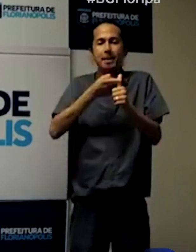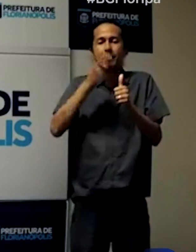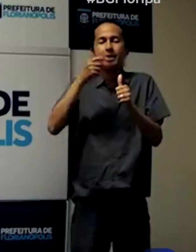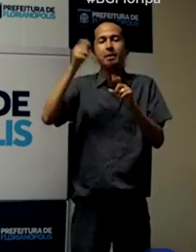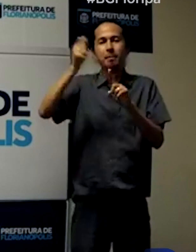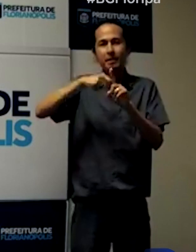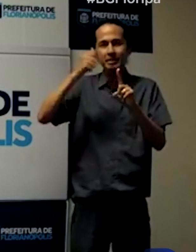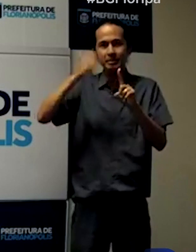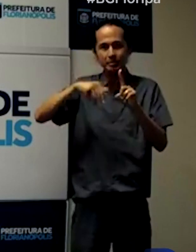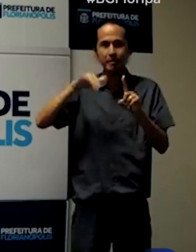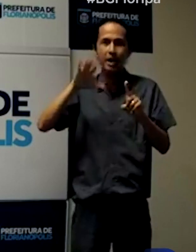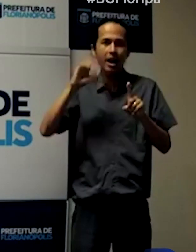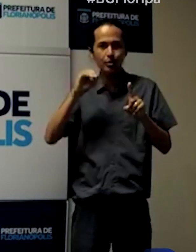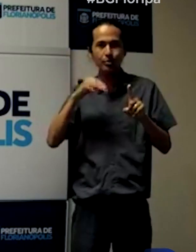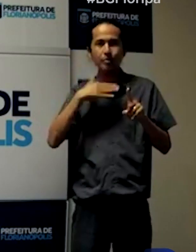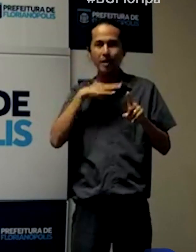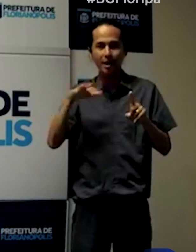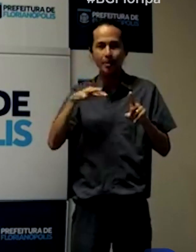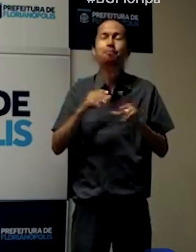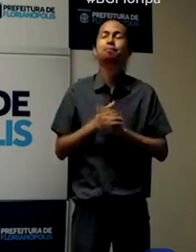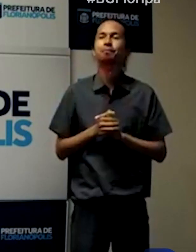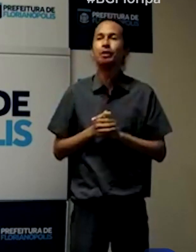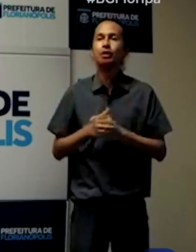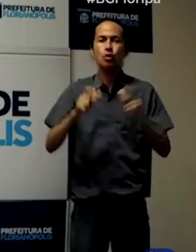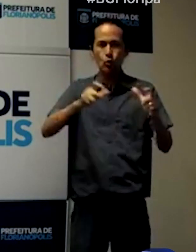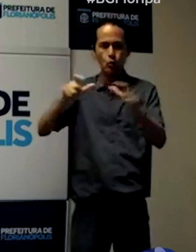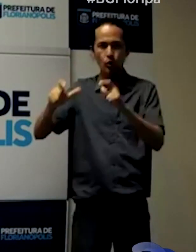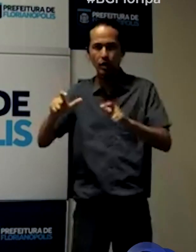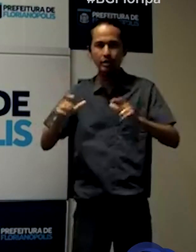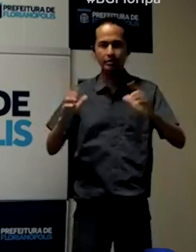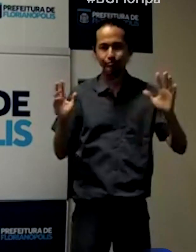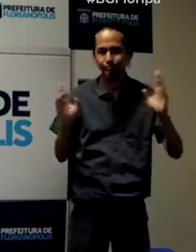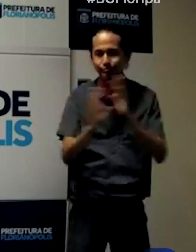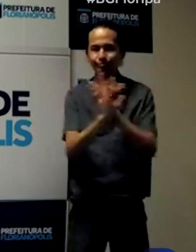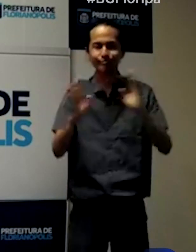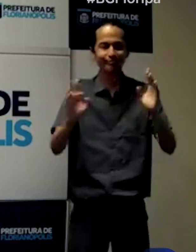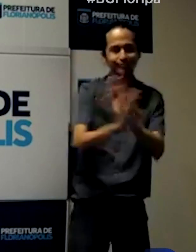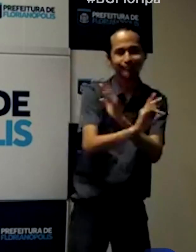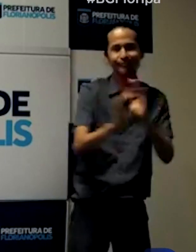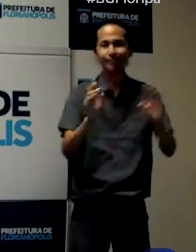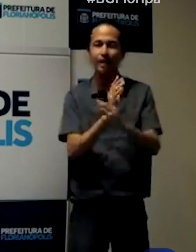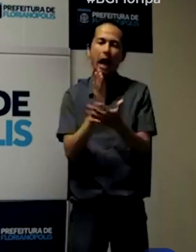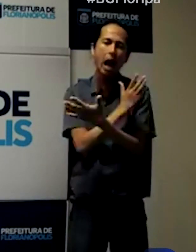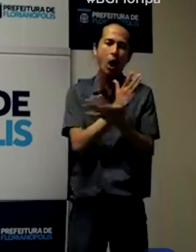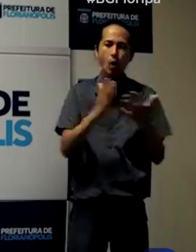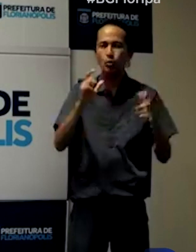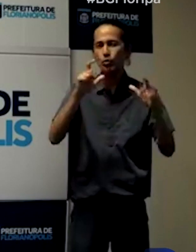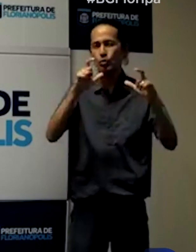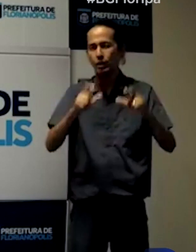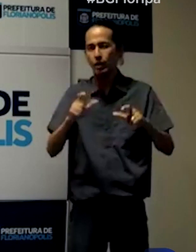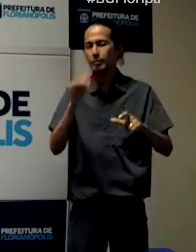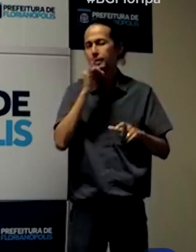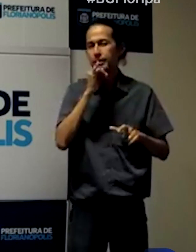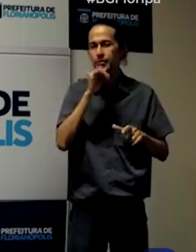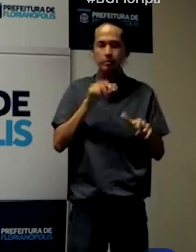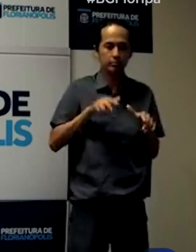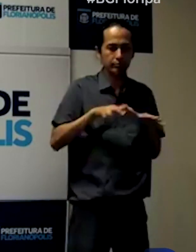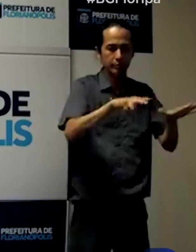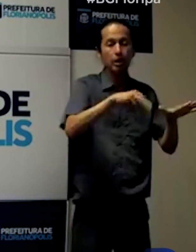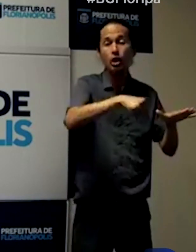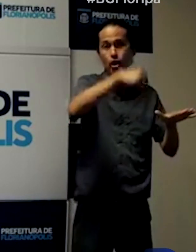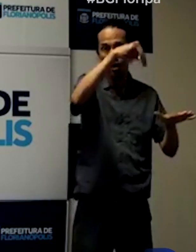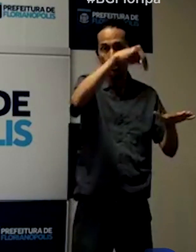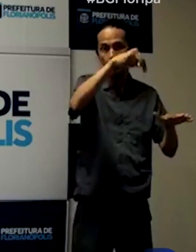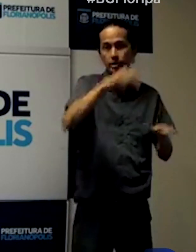nos locais de grande movimentação, a gente está destacando alguns aqui, que é a beira-mar norte, a beira-mar